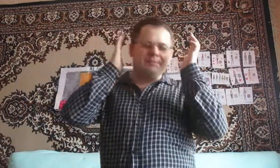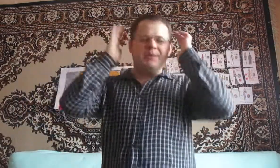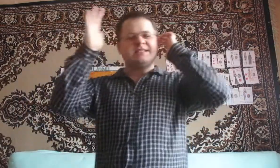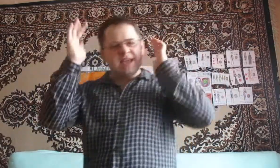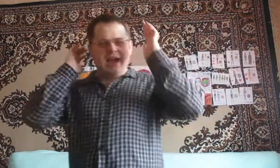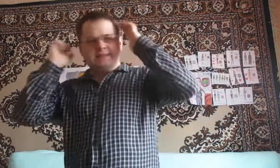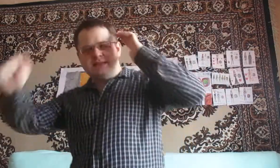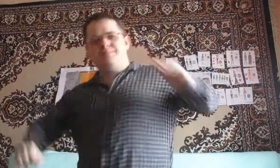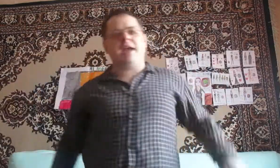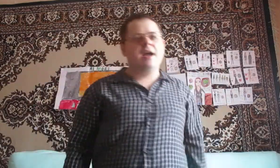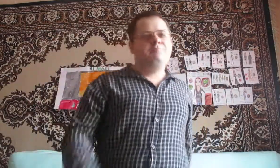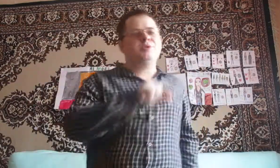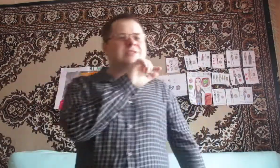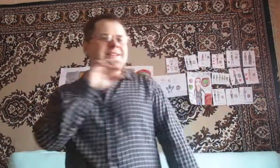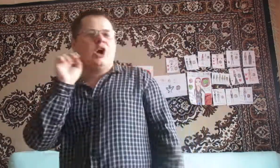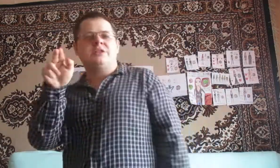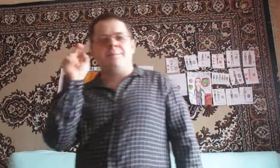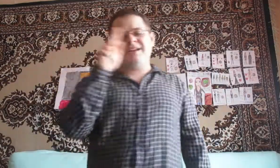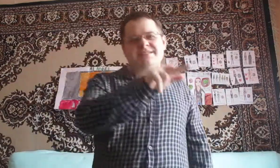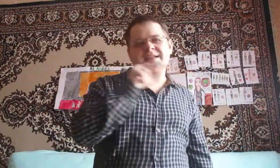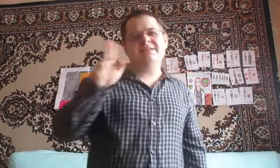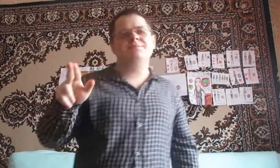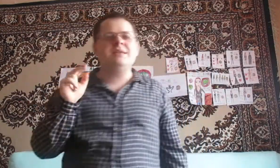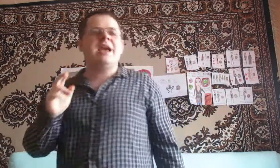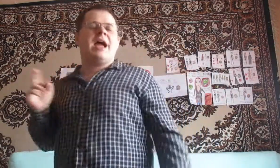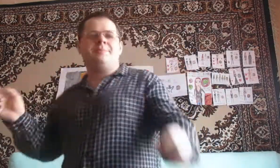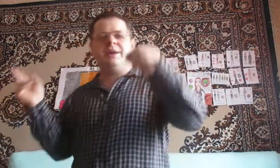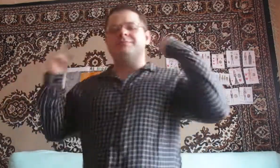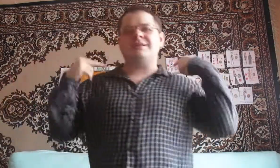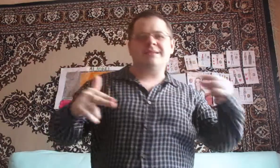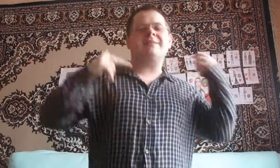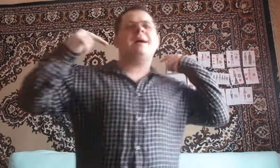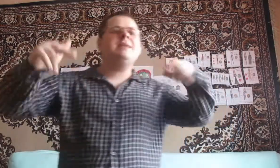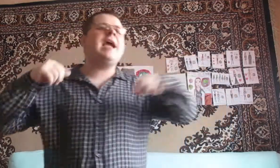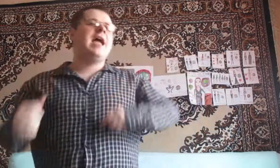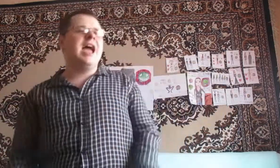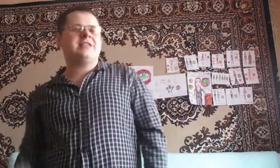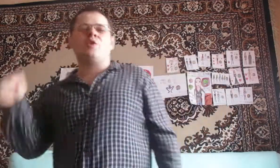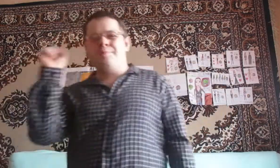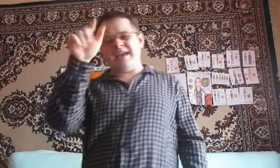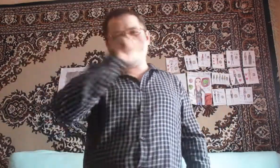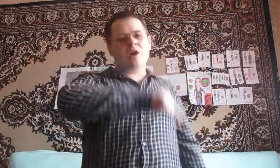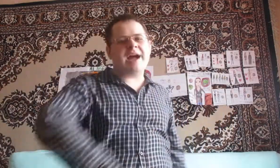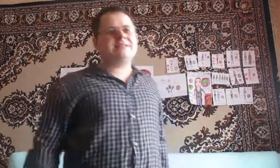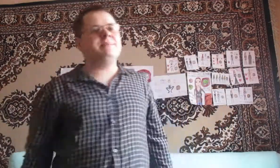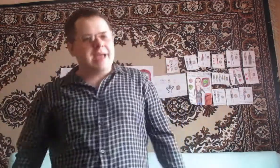песня о тебе Будто кто-то присадил меня и примотал ко мне Эту песню о тебе